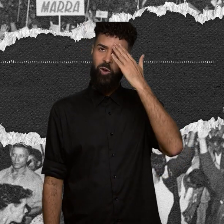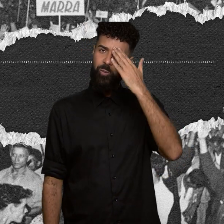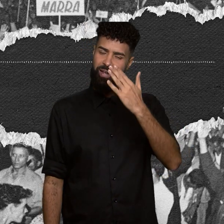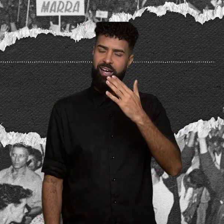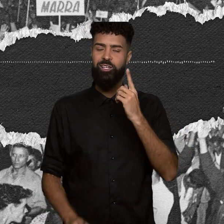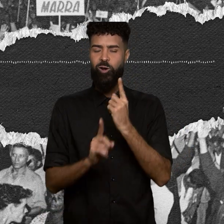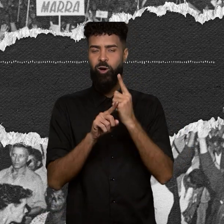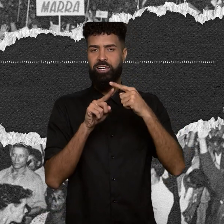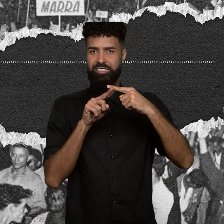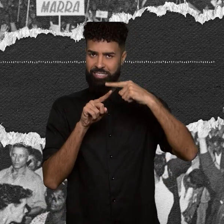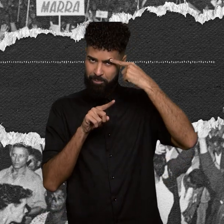semana que vem.